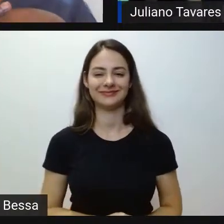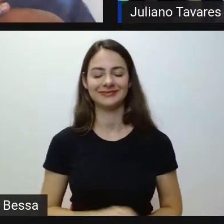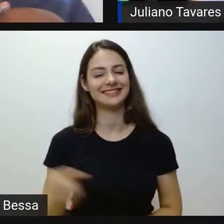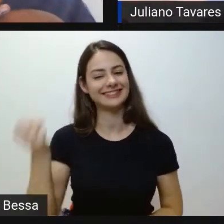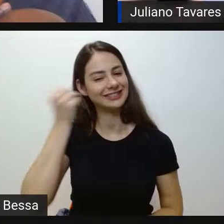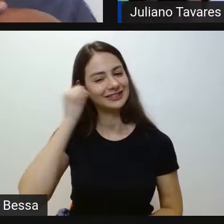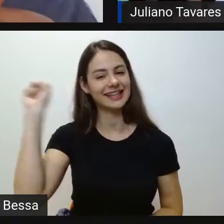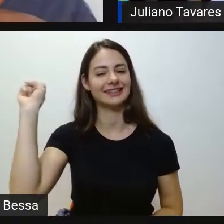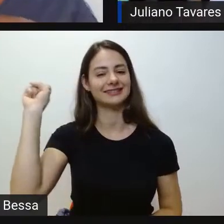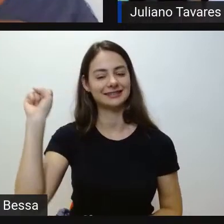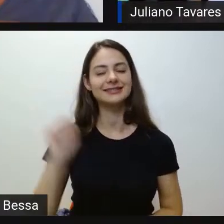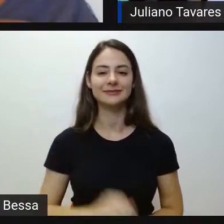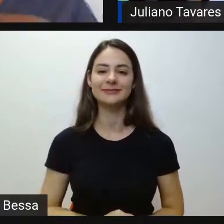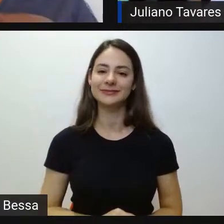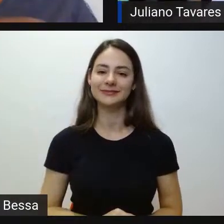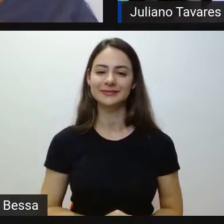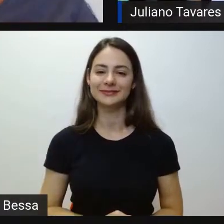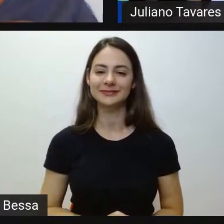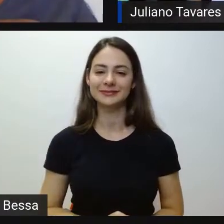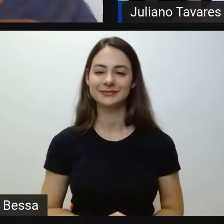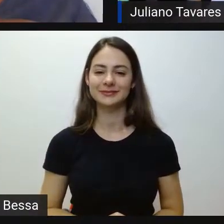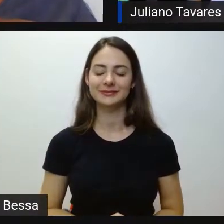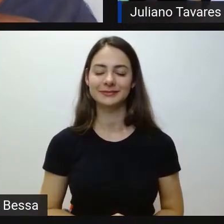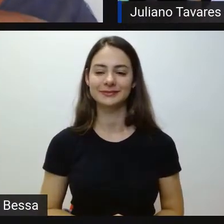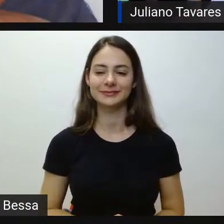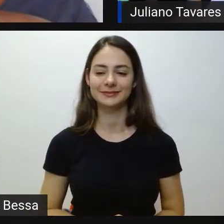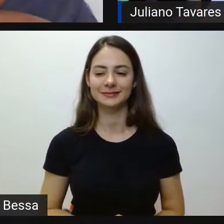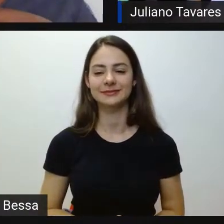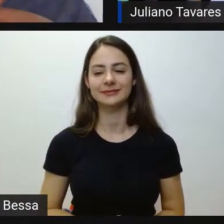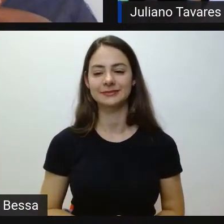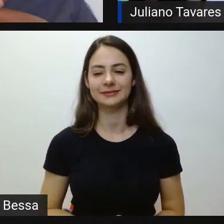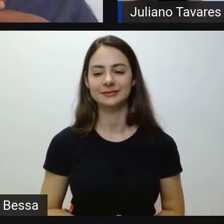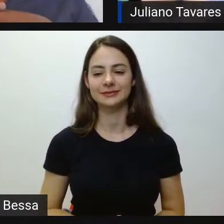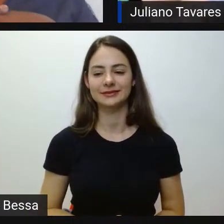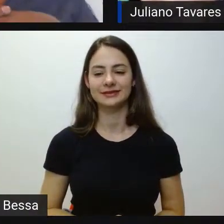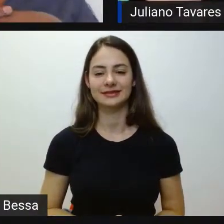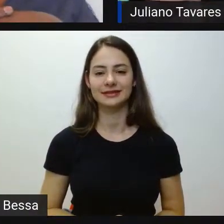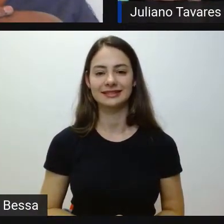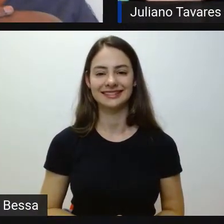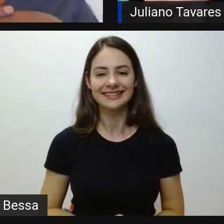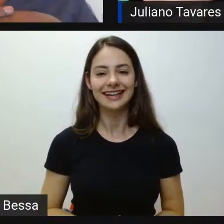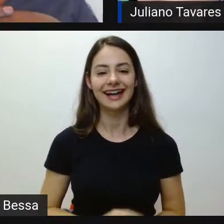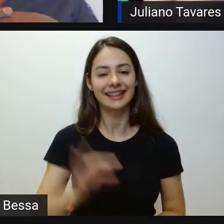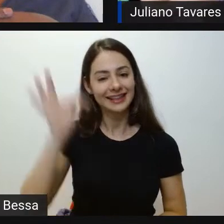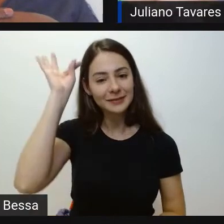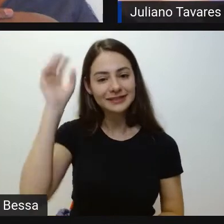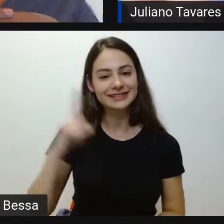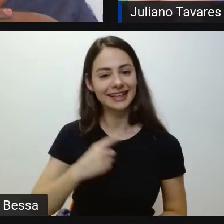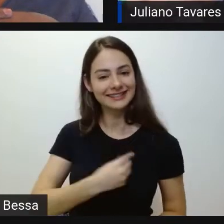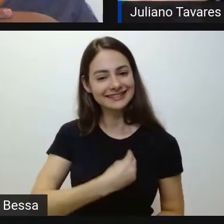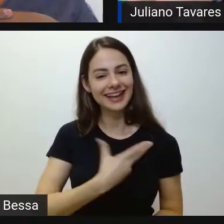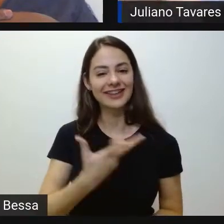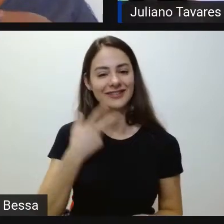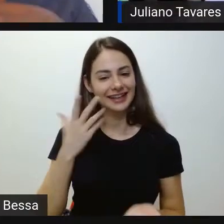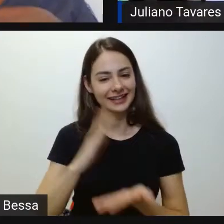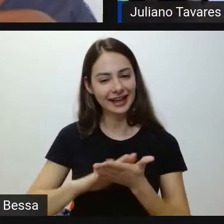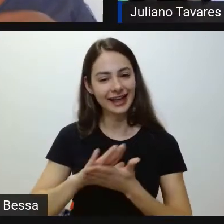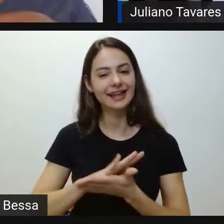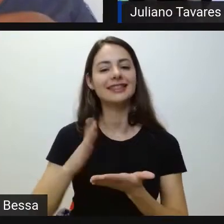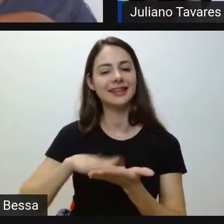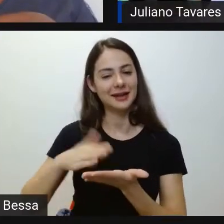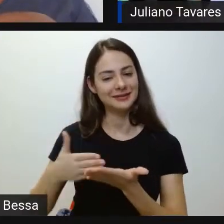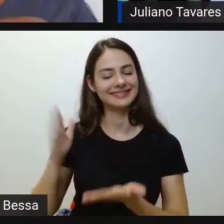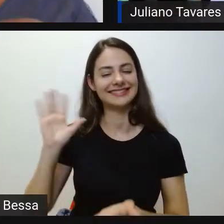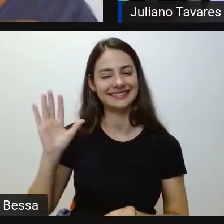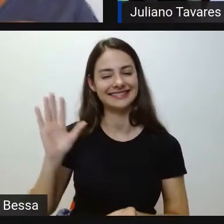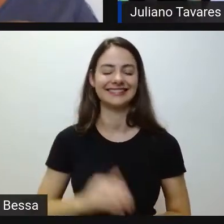total com a gente no UFMG. Bom, agora eu vou, a Itamir chegou aqui, já está um tempinho, não pude falar nada, vou mencionar ela aí.